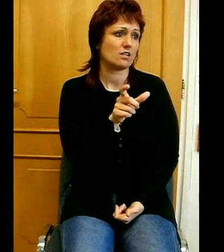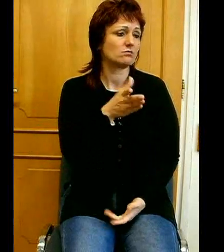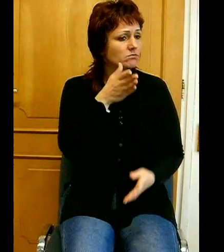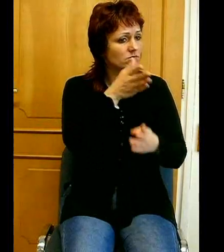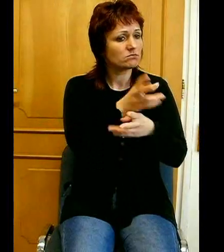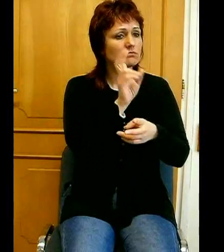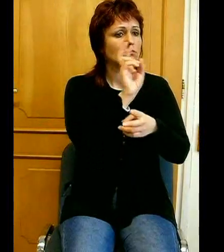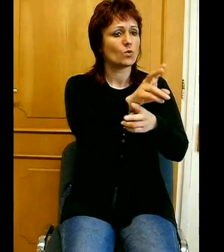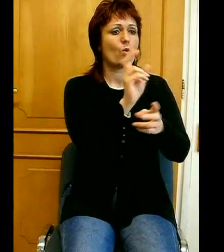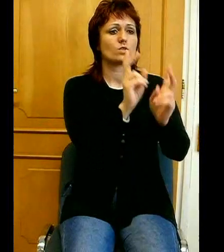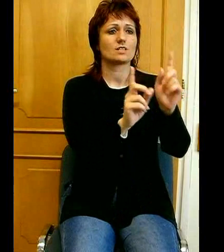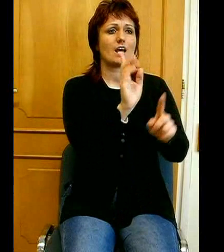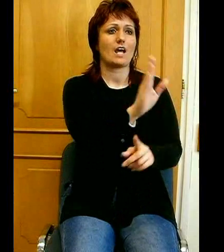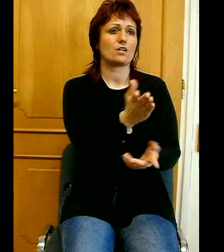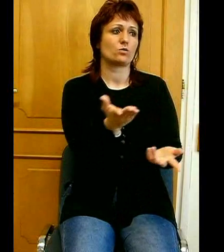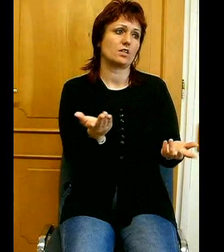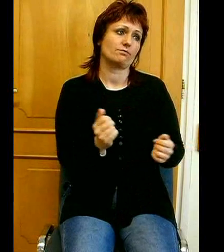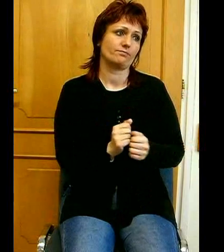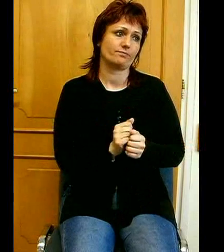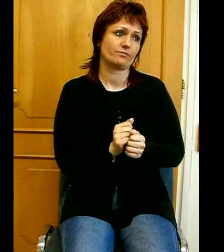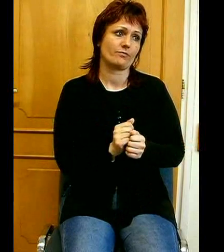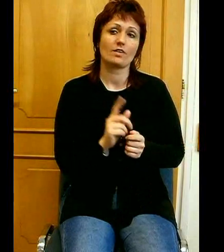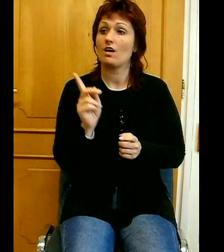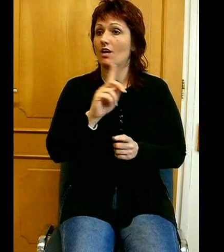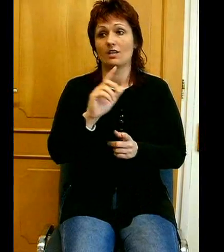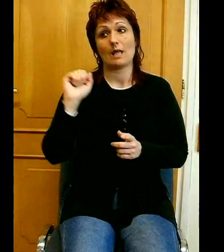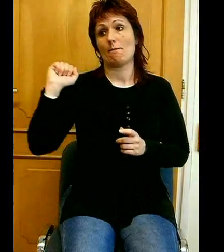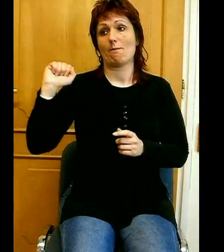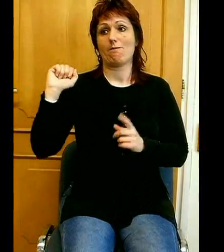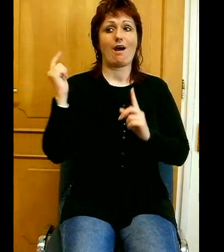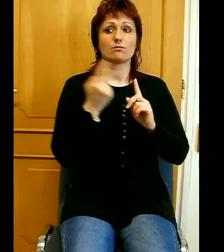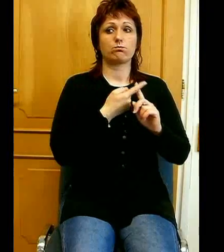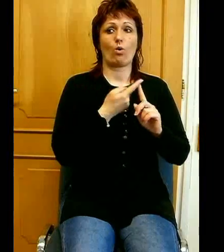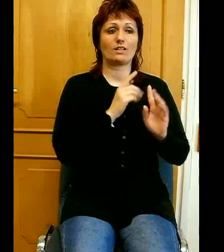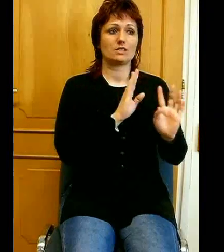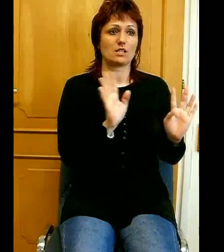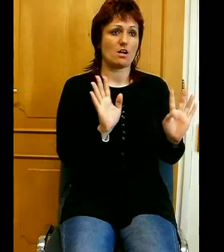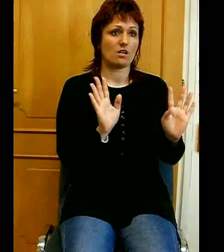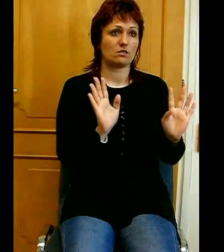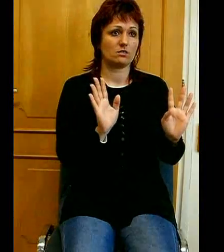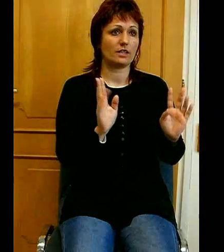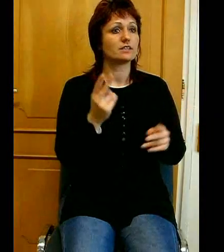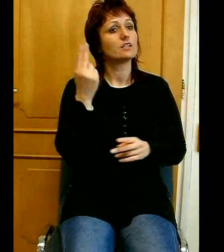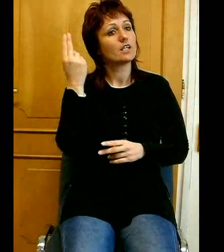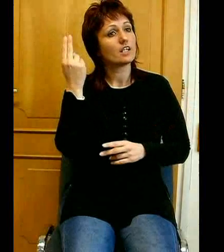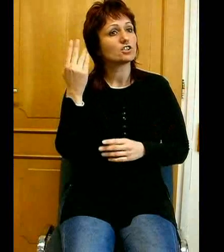párpolitika, ez az Isten előtti felelősségük. Ha valaki vállalja ezt a felelősséget.